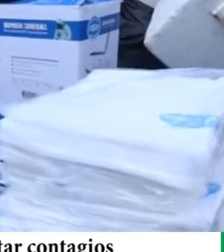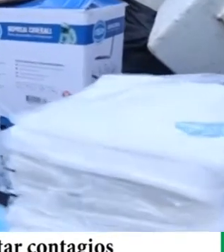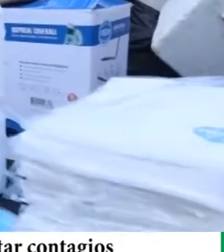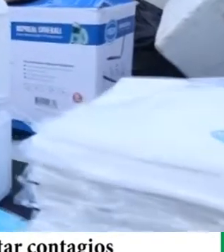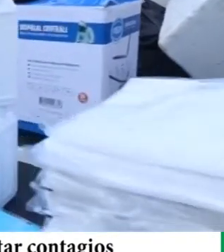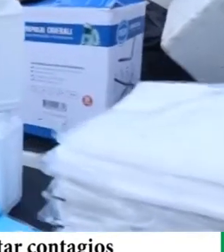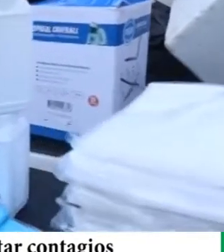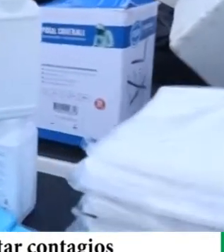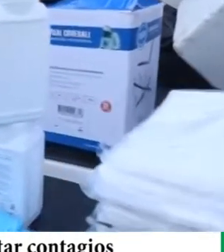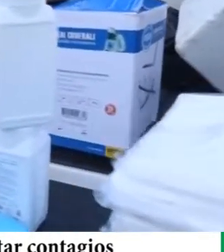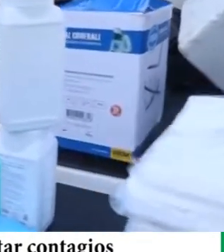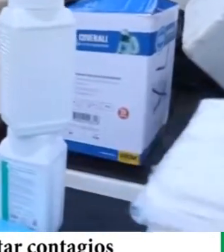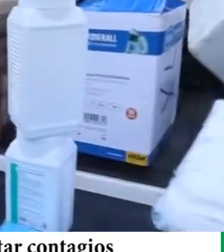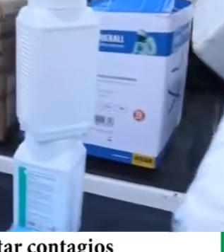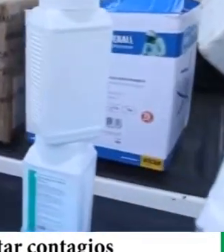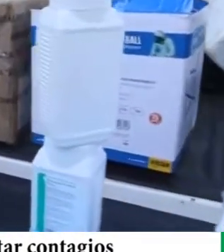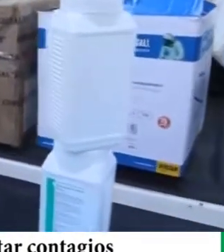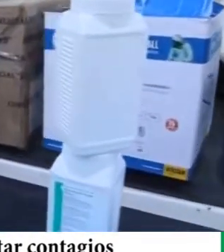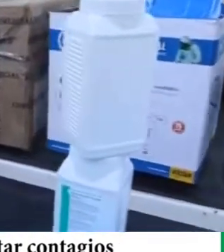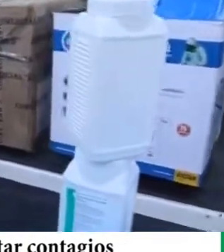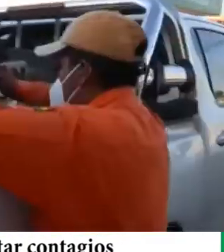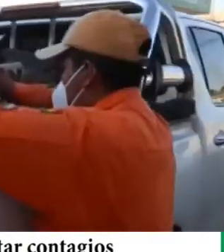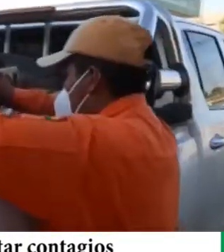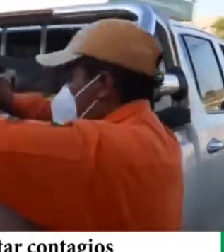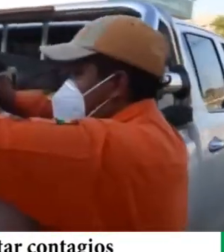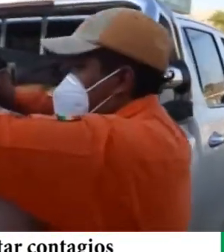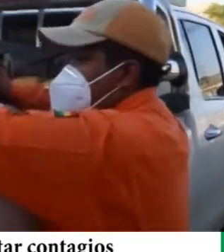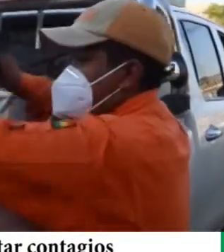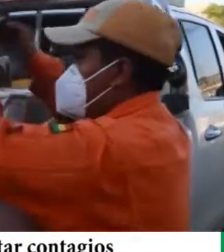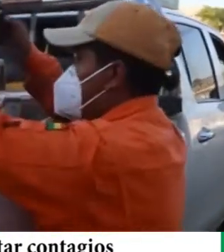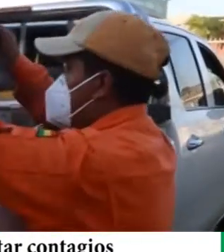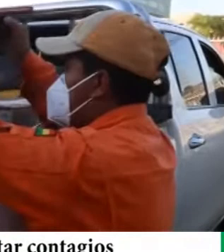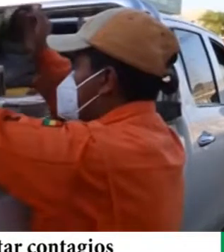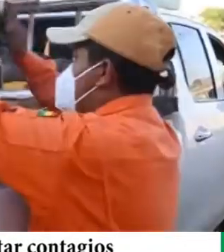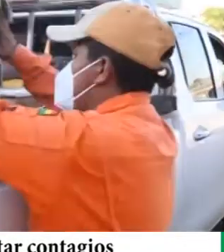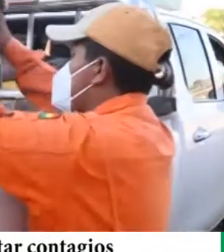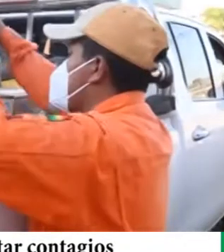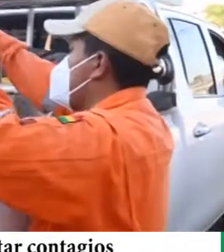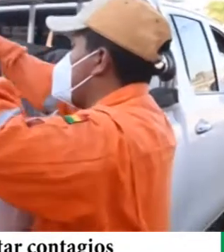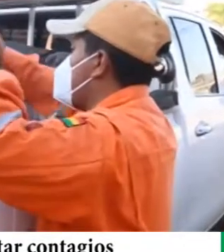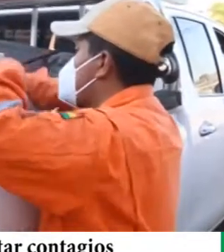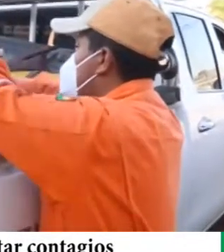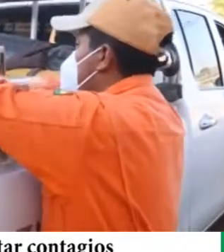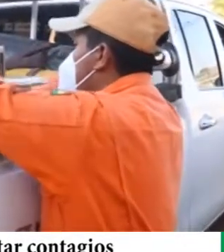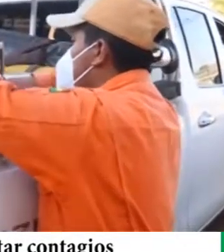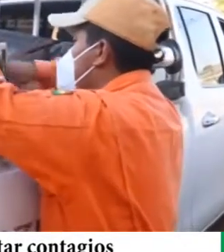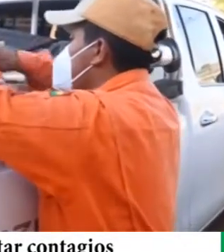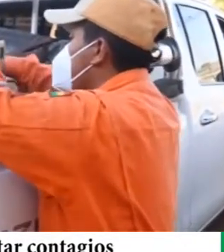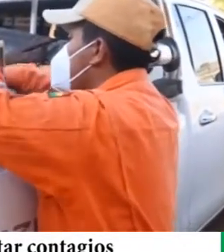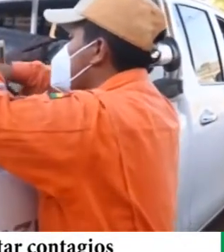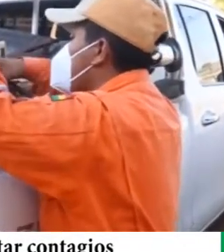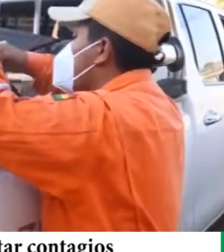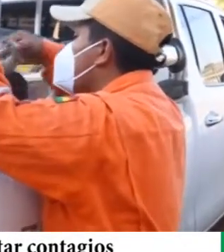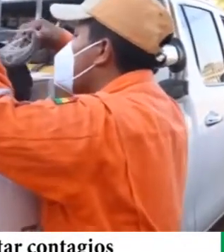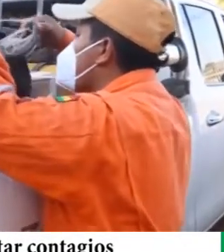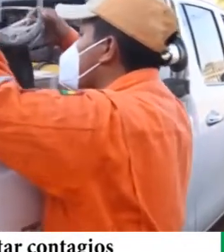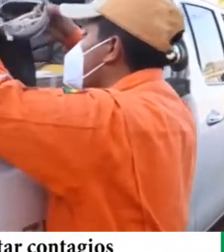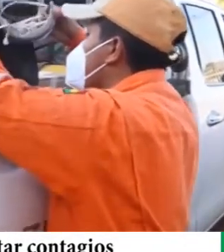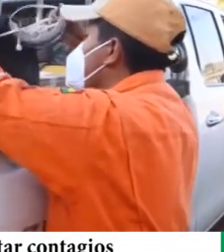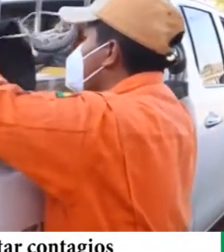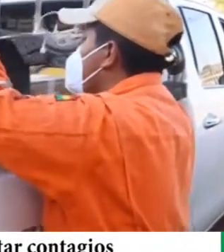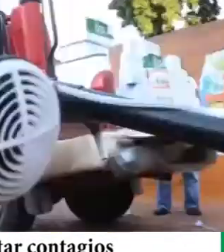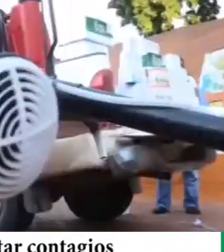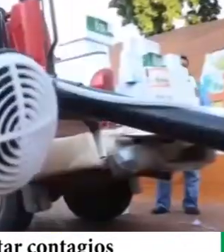comprarse un medicamento pueda ser atendida y pueda salir con su medicamento y es por eso que nos reunimos para que nos puedan apoyar con